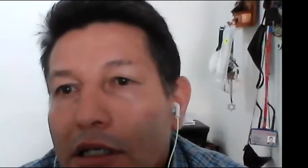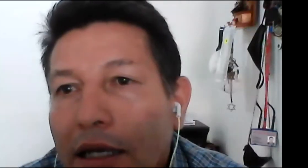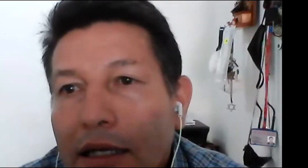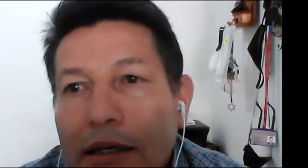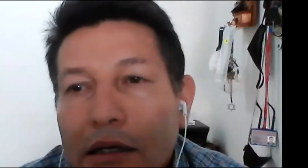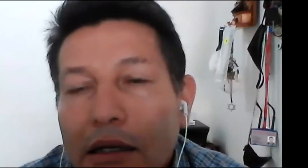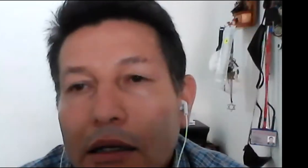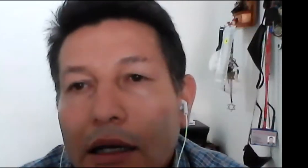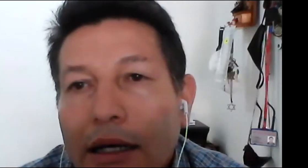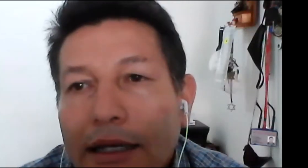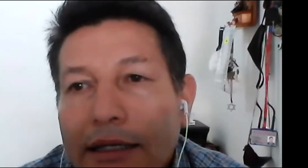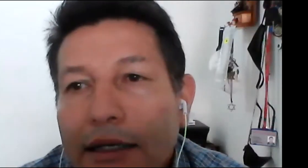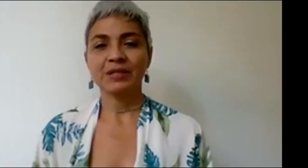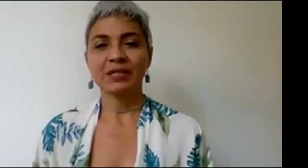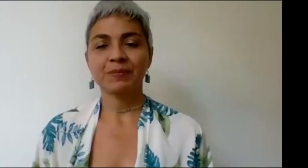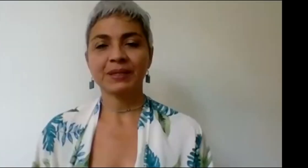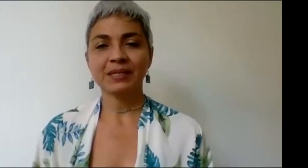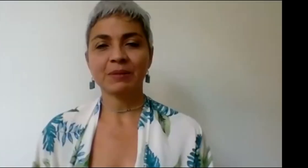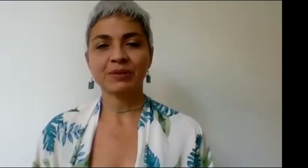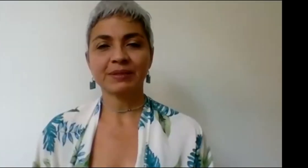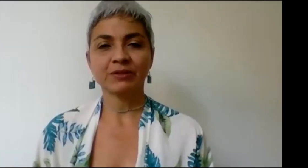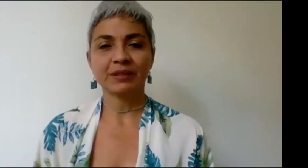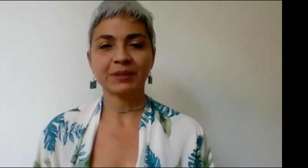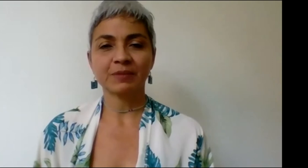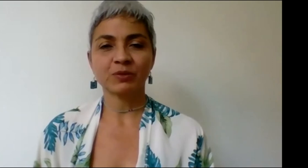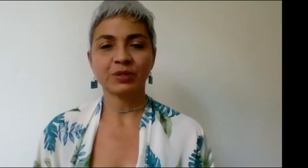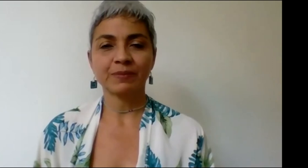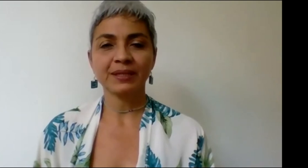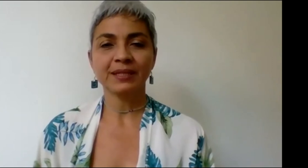hay alguien. Los intérpretes, vamos a ver si los intérpretes me escuchan bien.